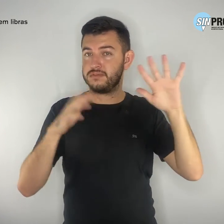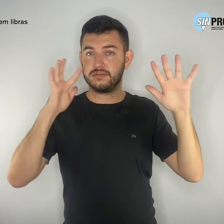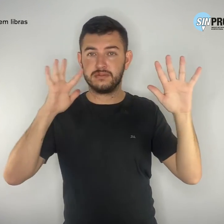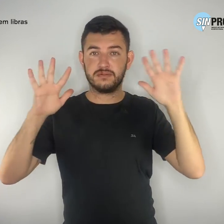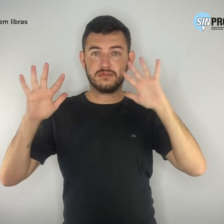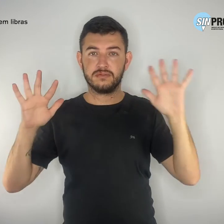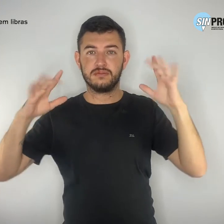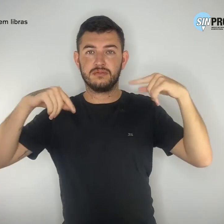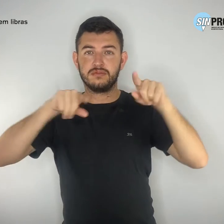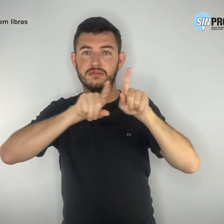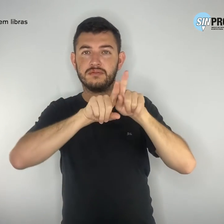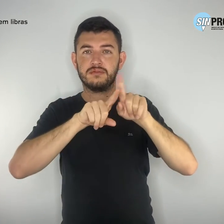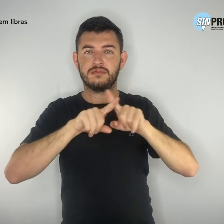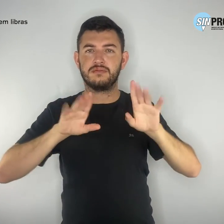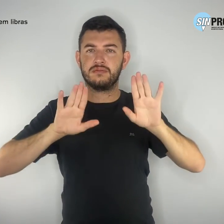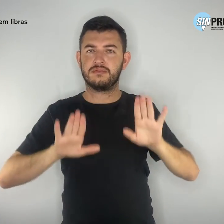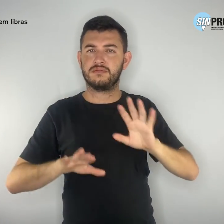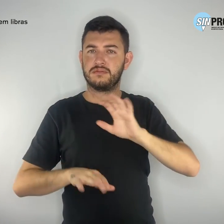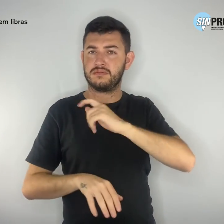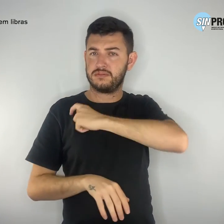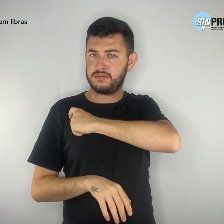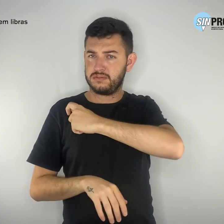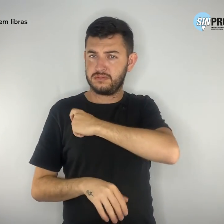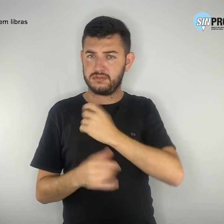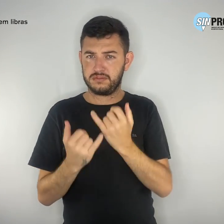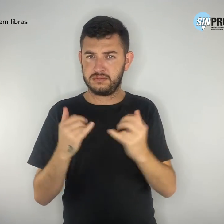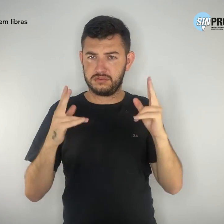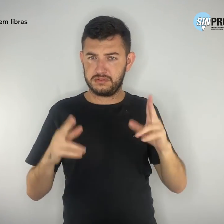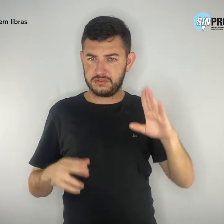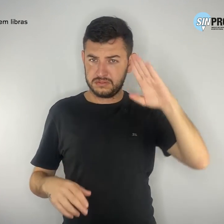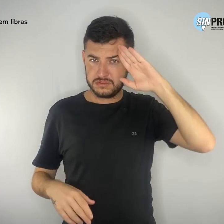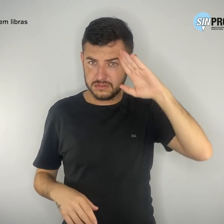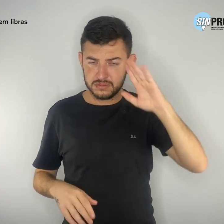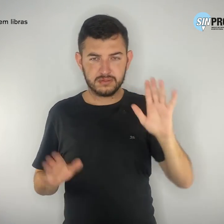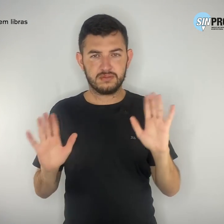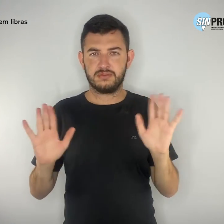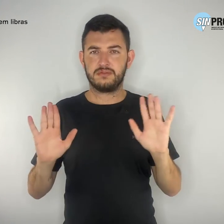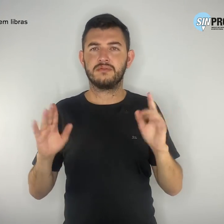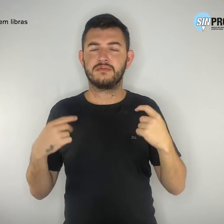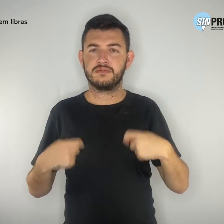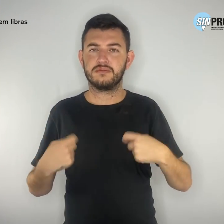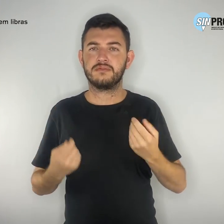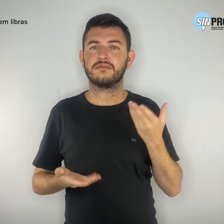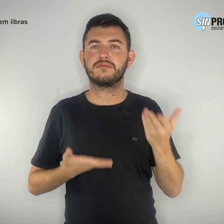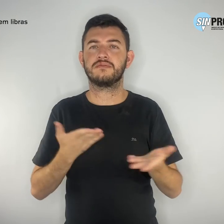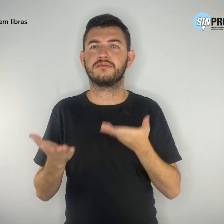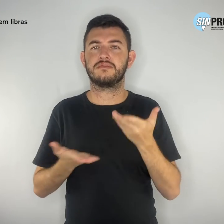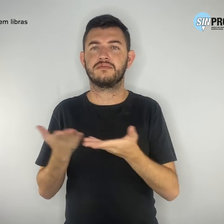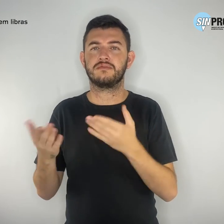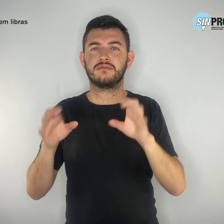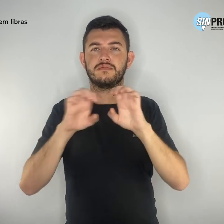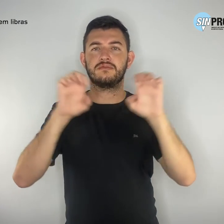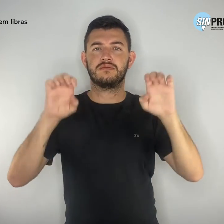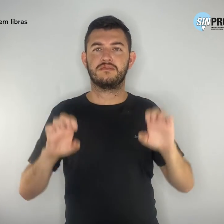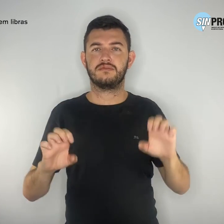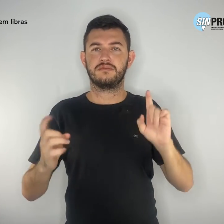não são soldados, precisam de acolhimento e estrutura para desenvolverem seus